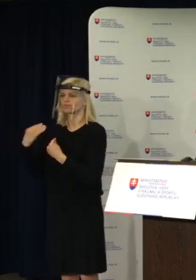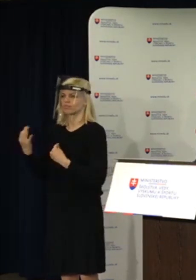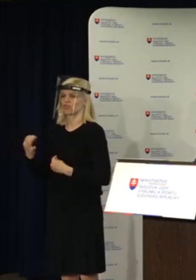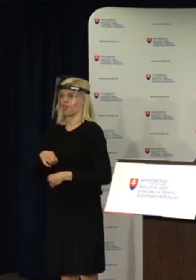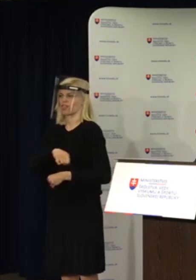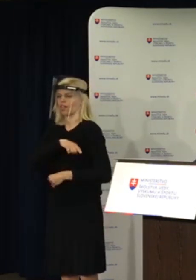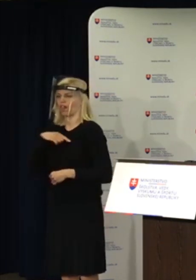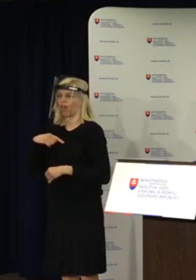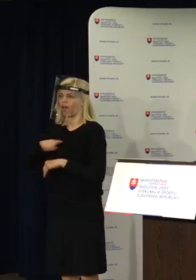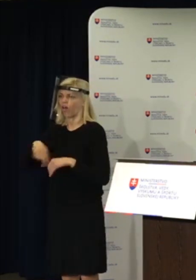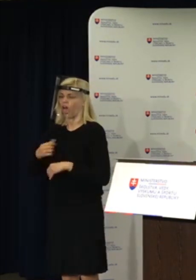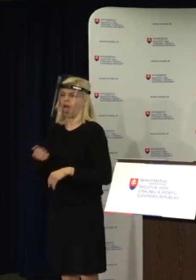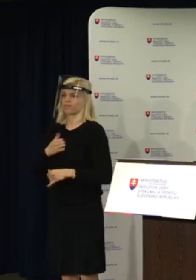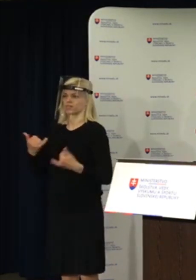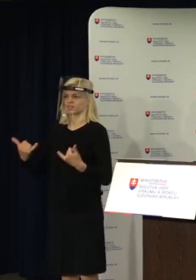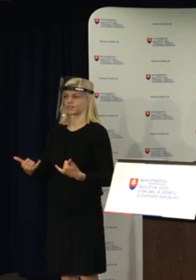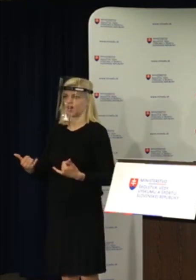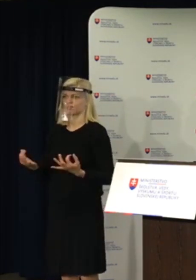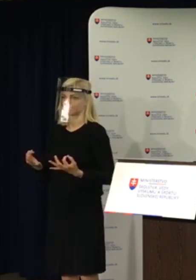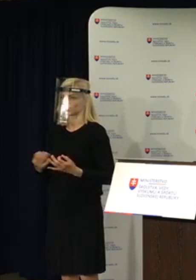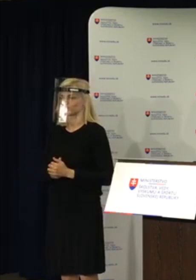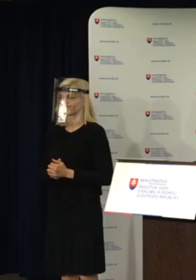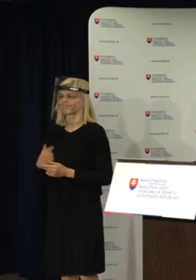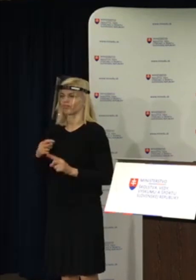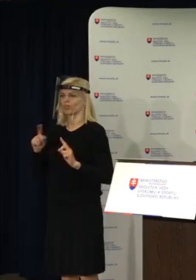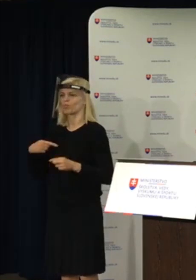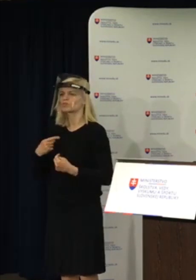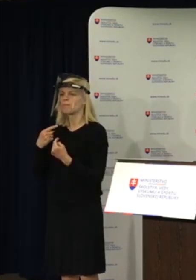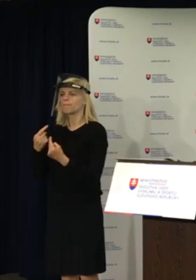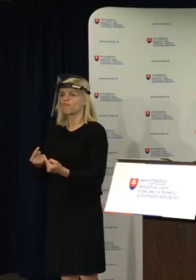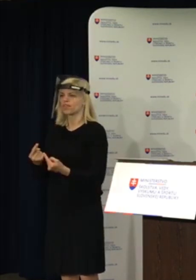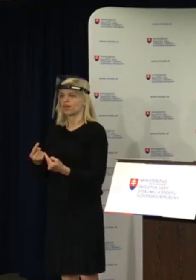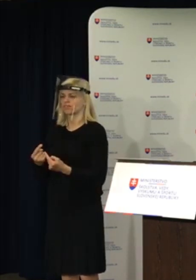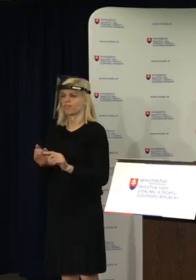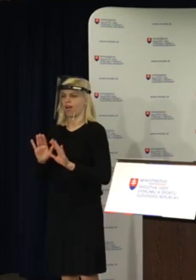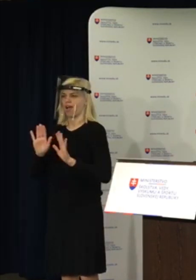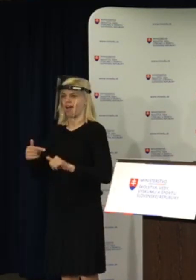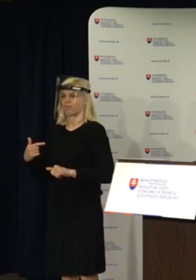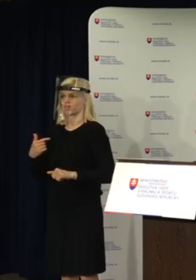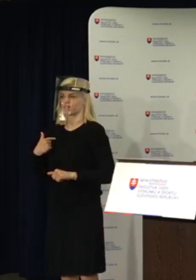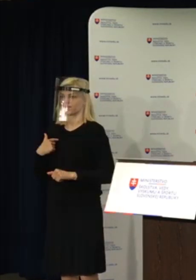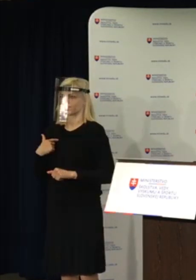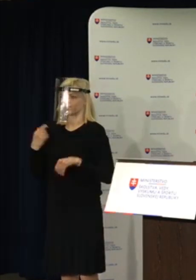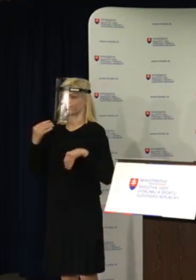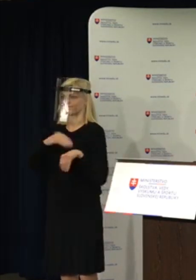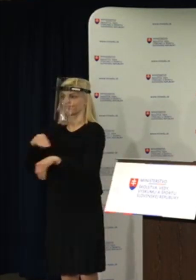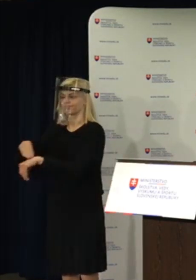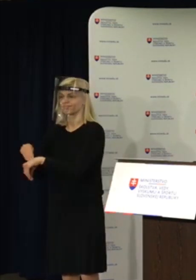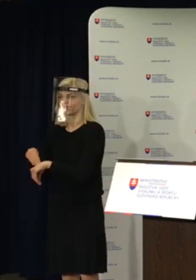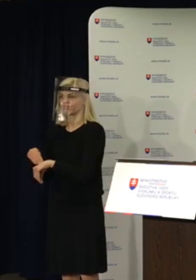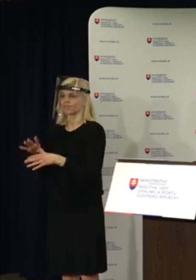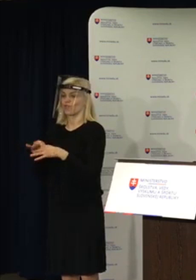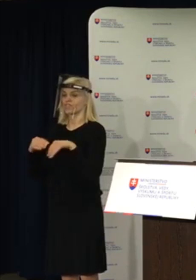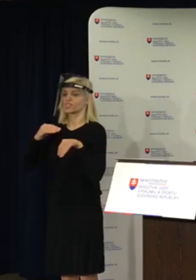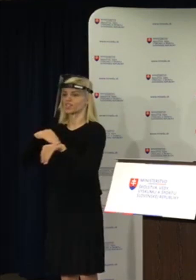dnes teda vyjadrili. Ja musím povedať, že na to, aby sme vyslovili to, čo ideme vysloviť, bolo treba niekoľko